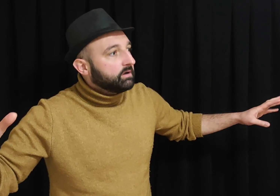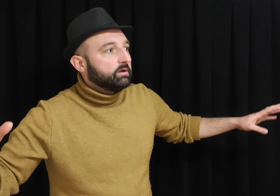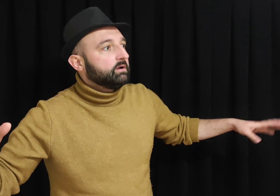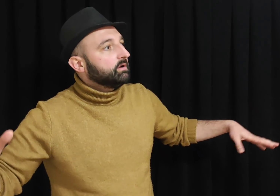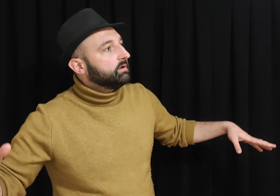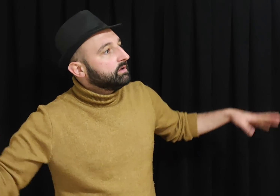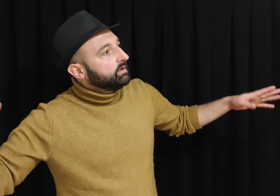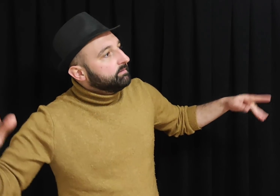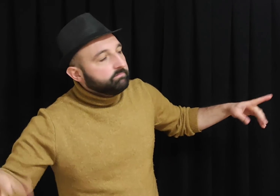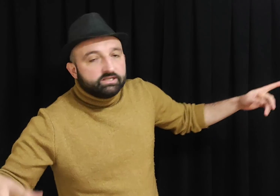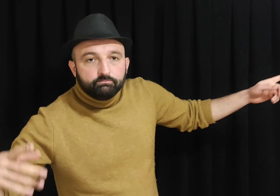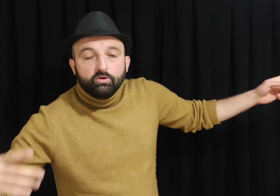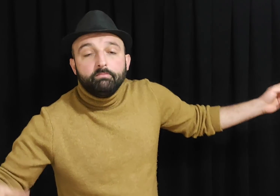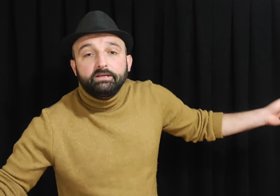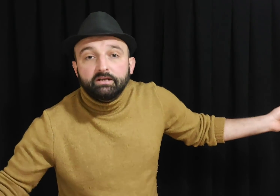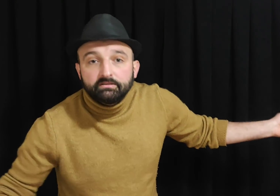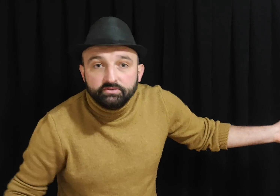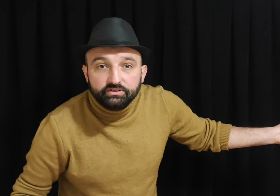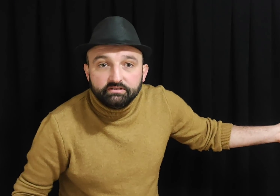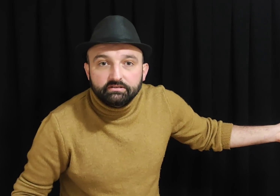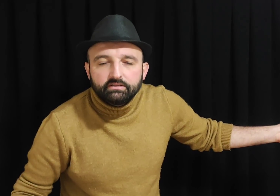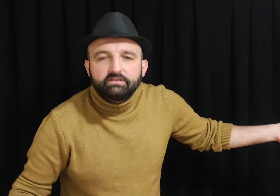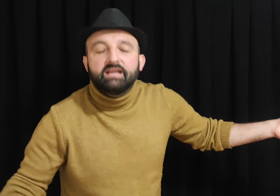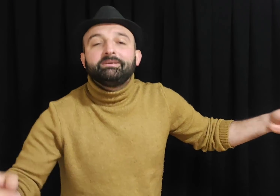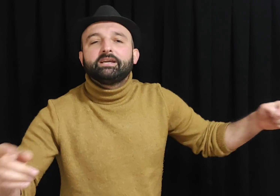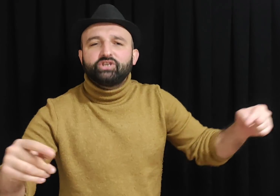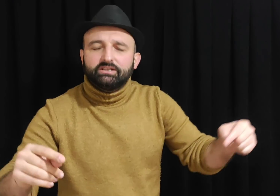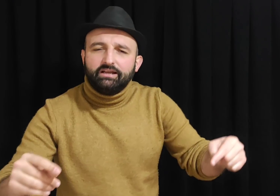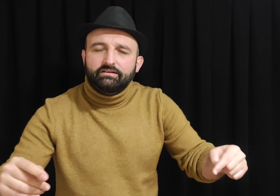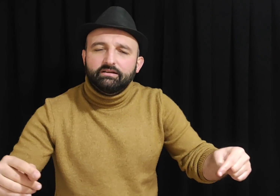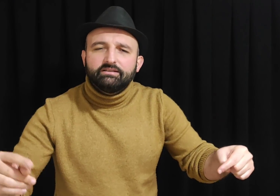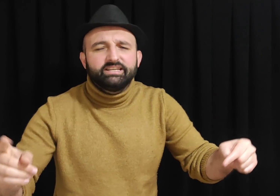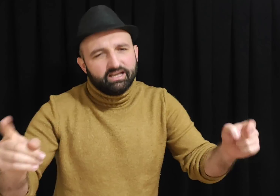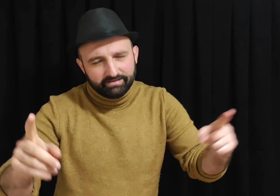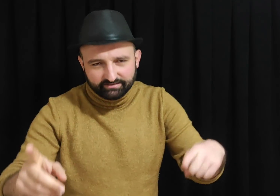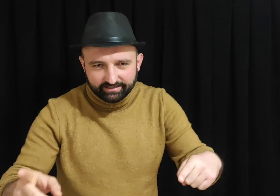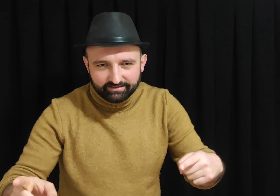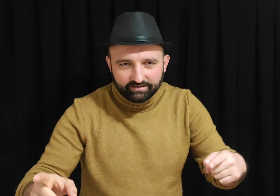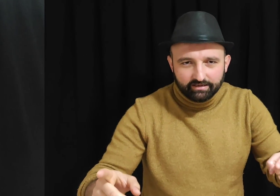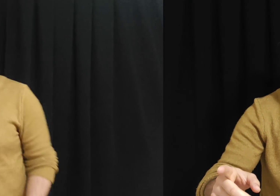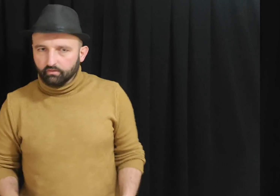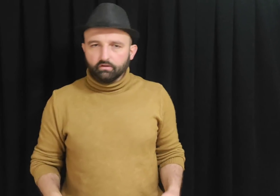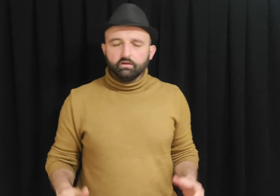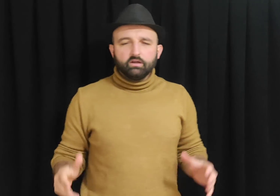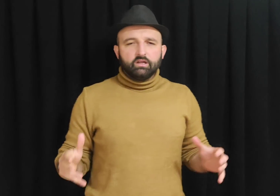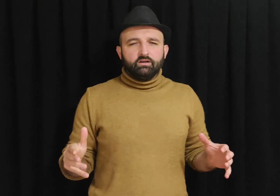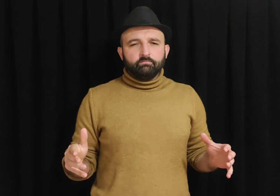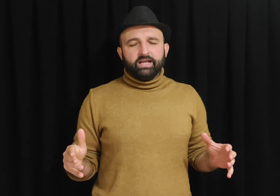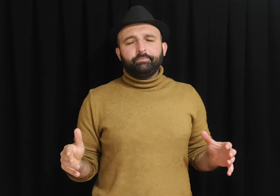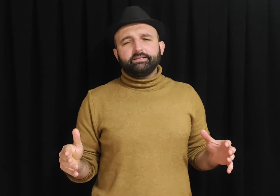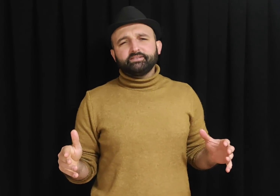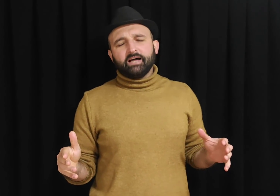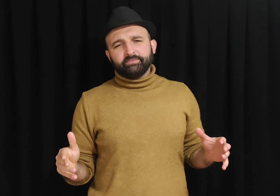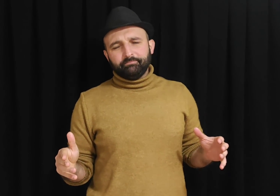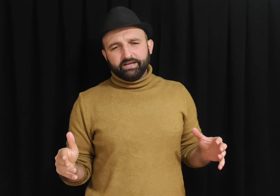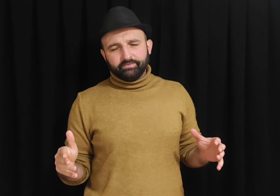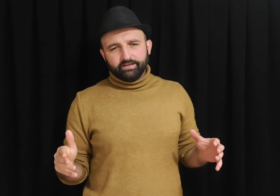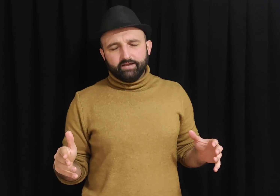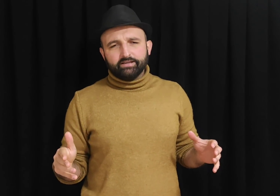biz buna mı inanmışız demeyecekler diyemezler. MHP'de zam depremi. Evet